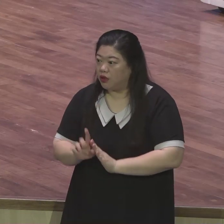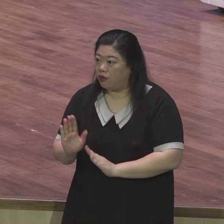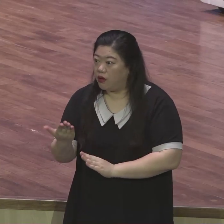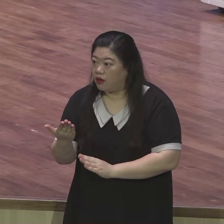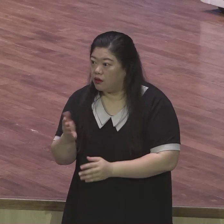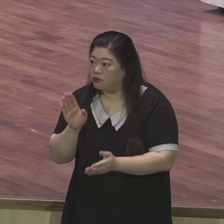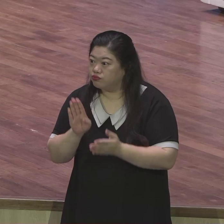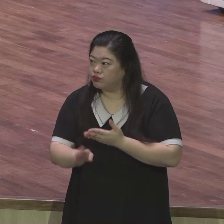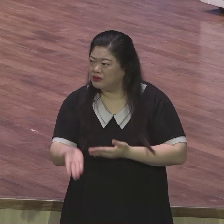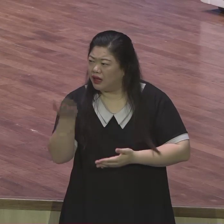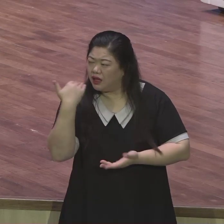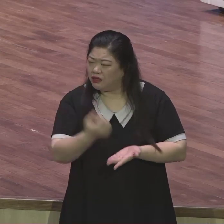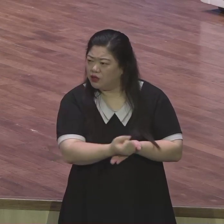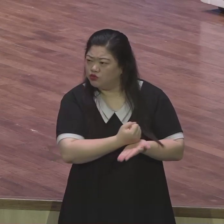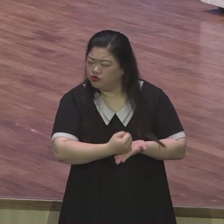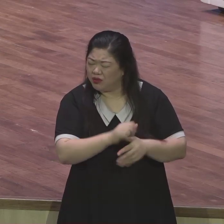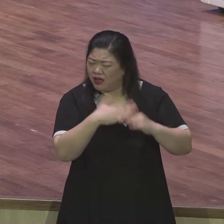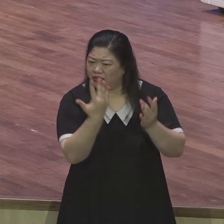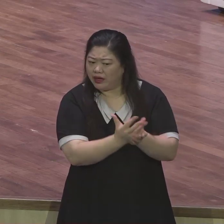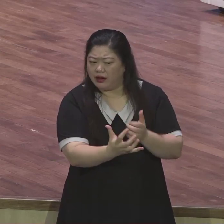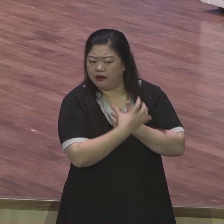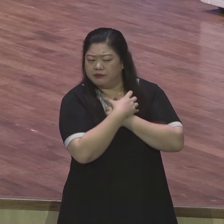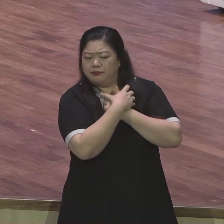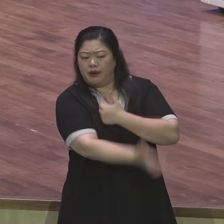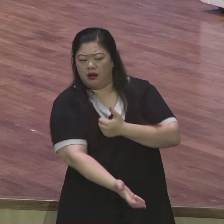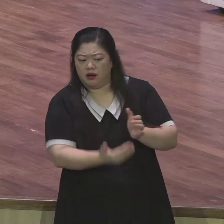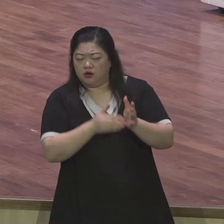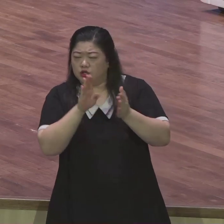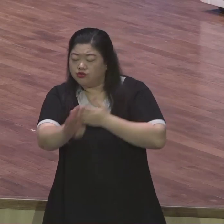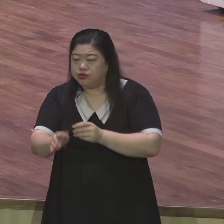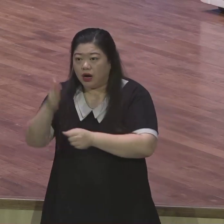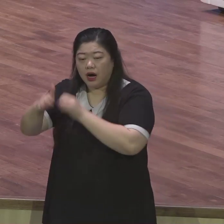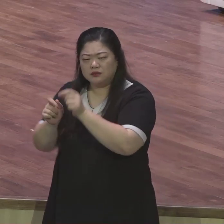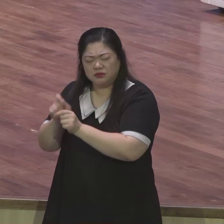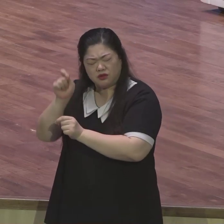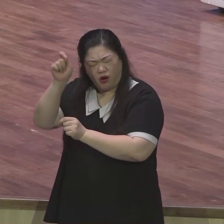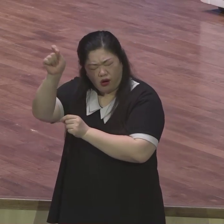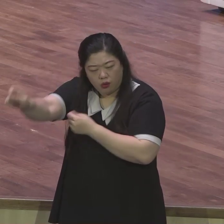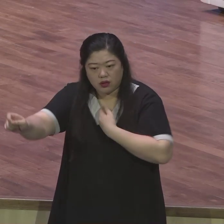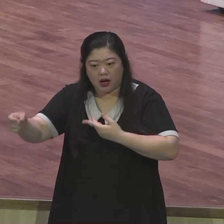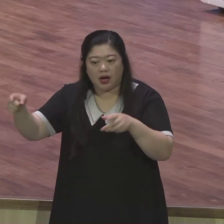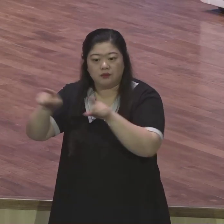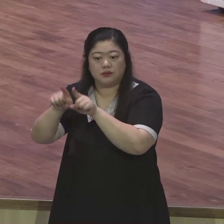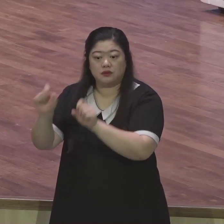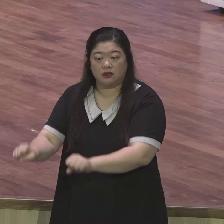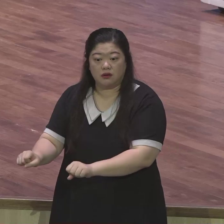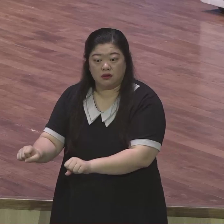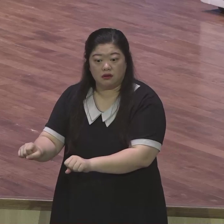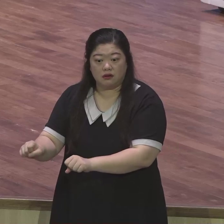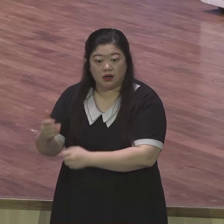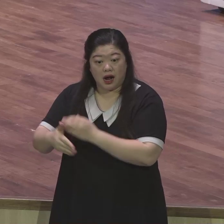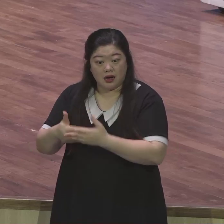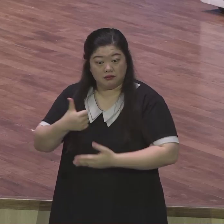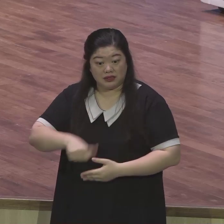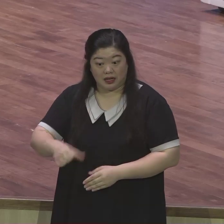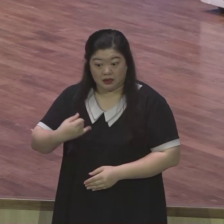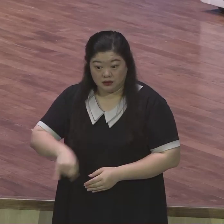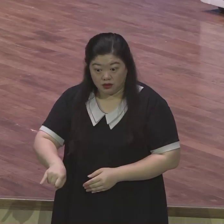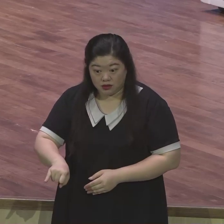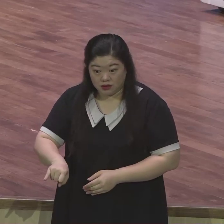운명에서 해방하시고 지금도 함께 하시며 앞으로도 영원히 함께 하실 하나님 자녀라는 사실을 믿는 믿음이 하나님 모실